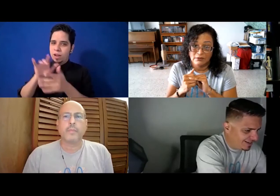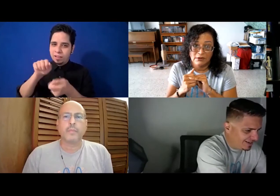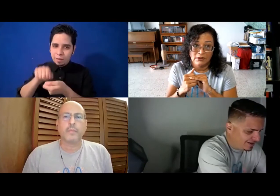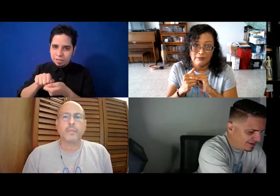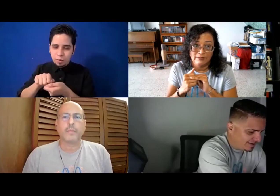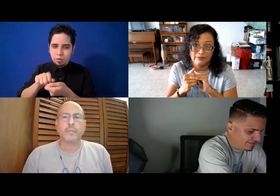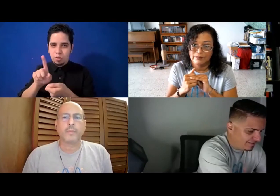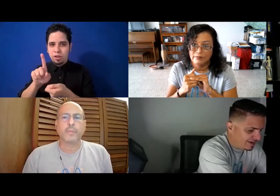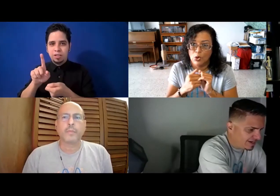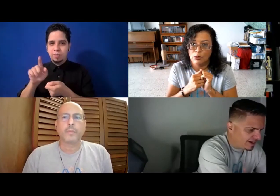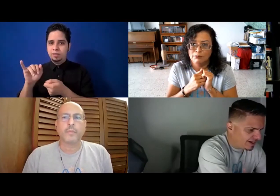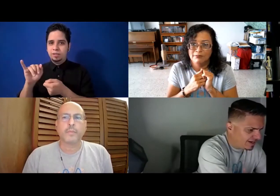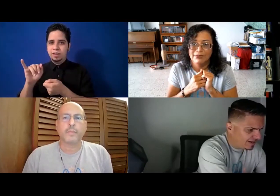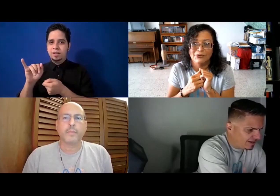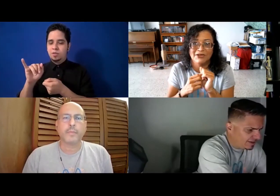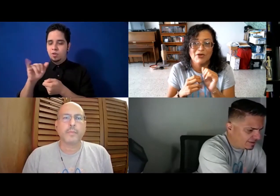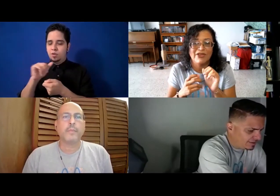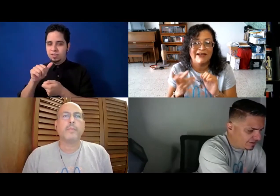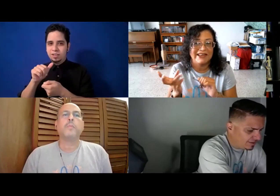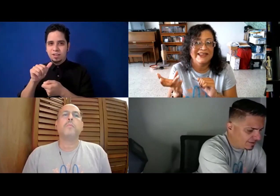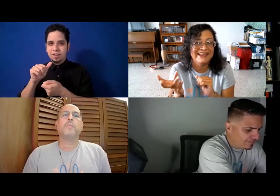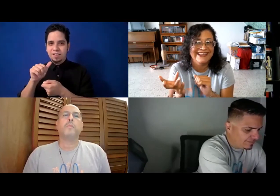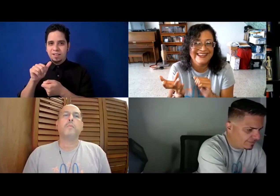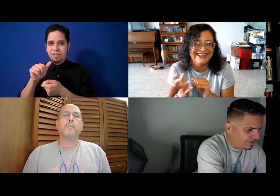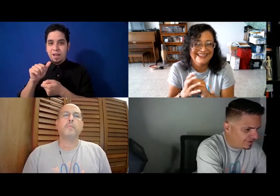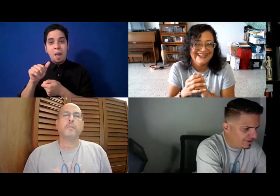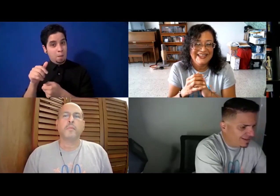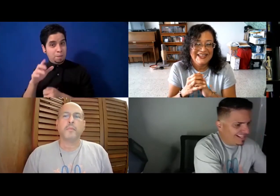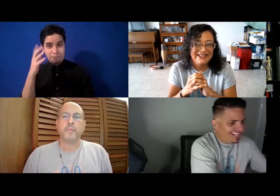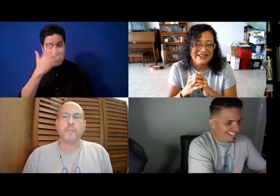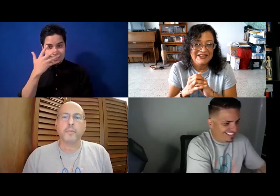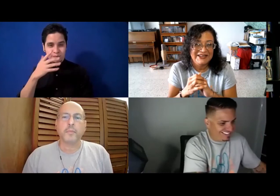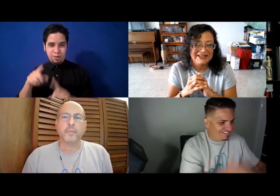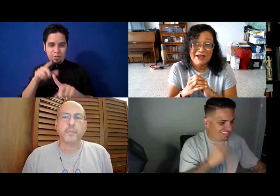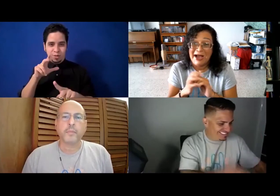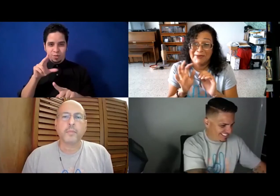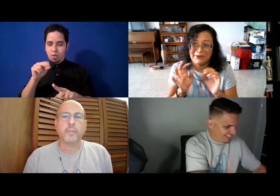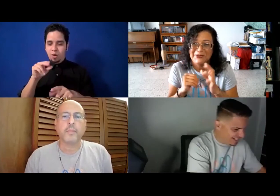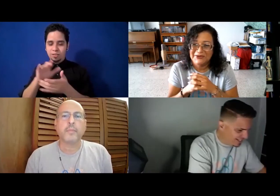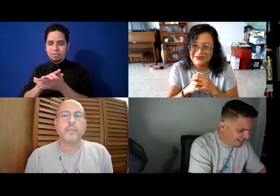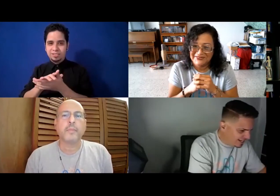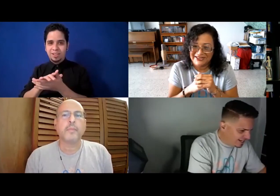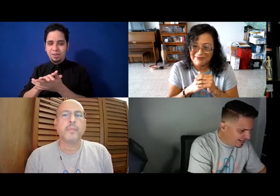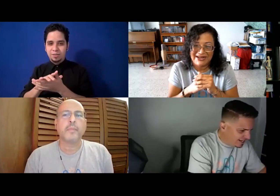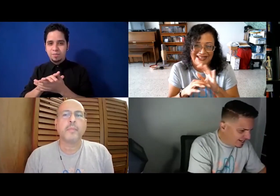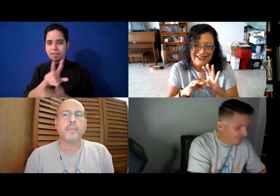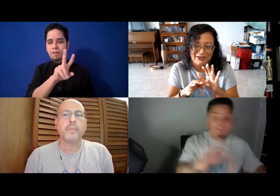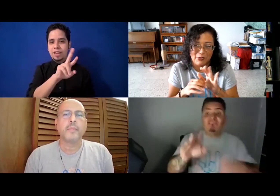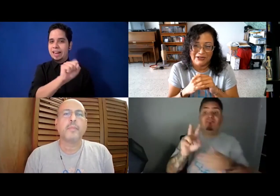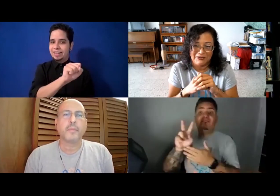es exactamente, pero no es Interpreter. Pero si no es VRI. Parece, pero no, Ok, espérate. Pues con VRS